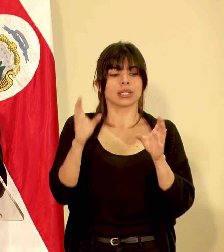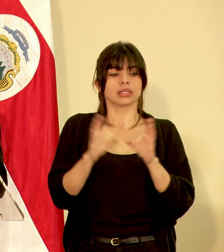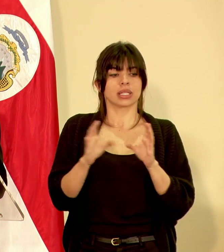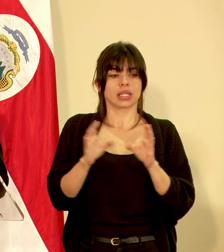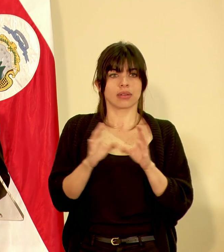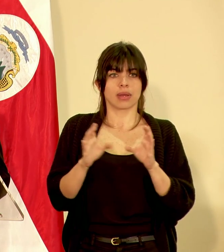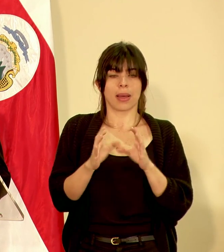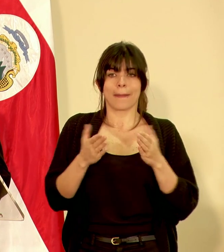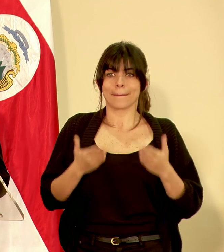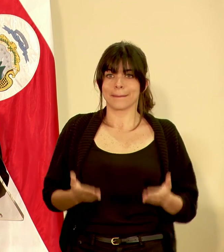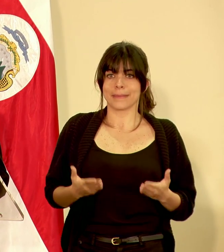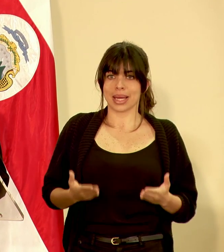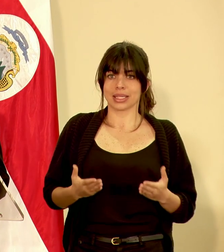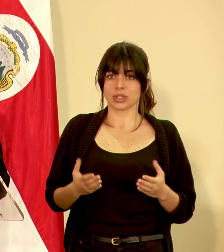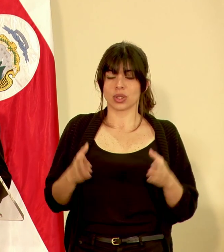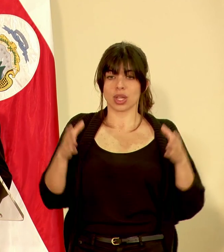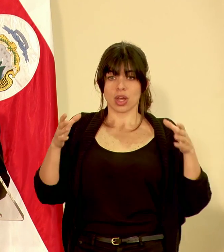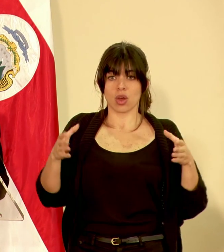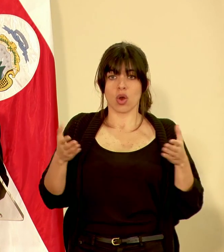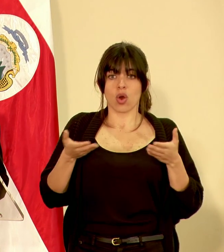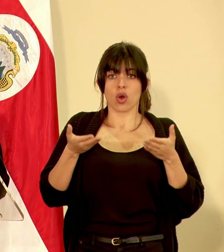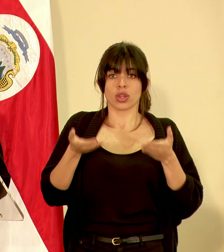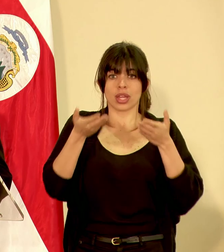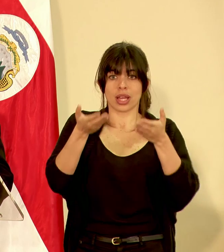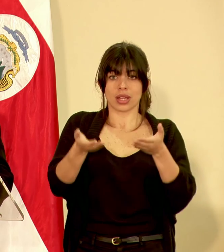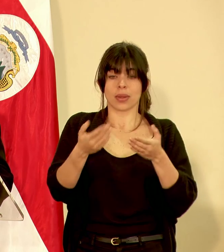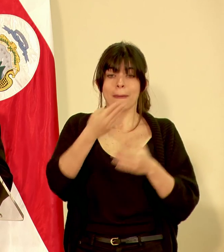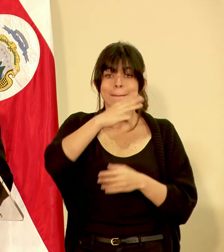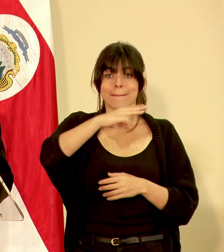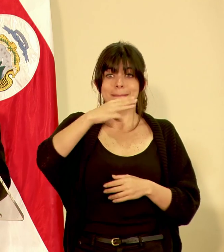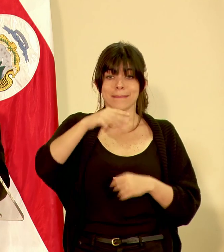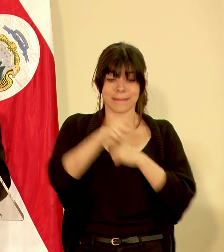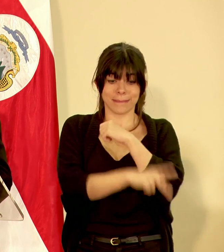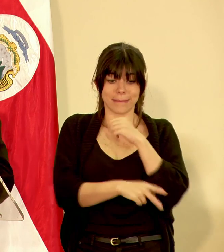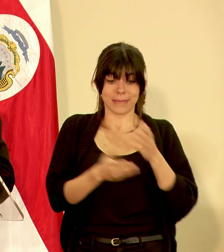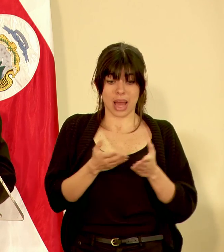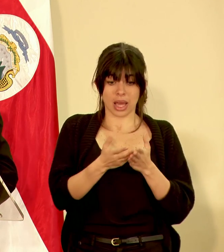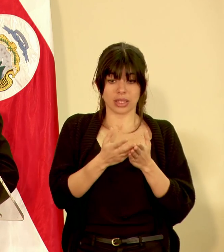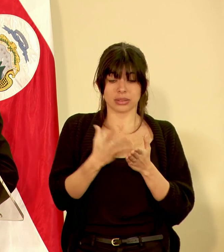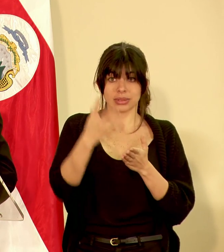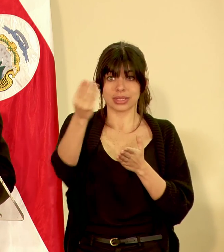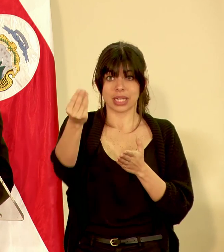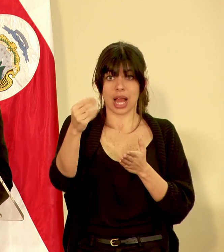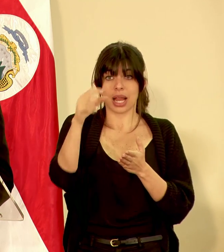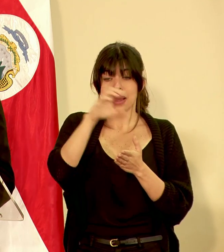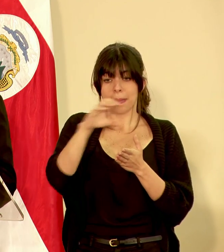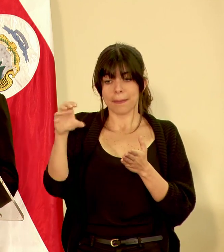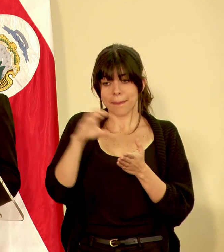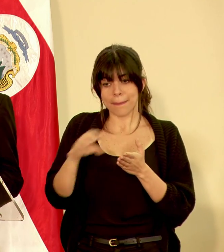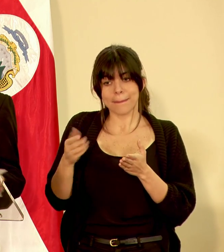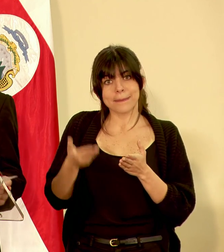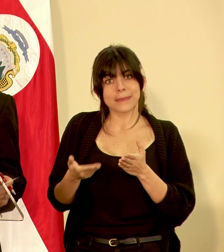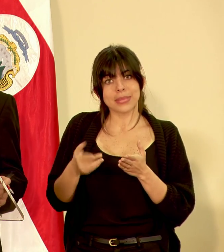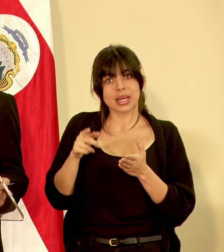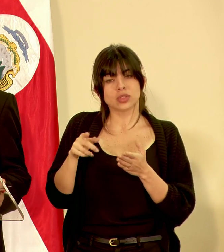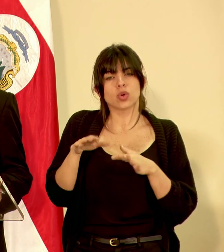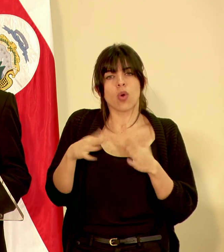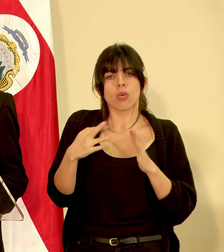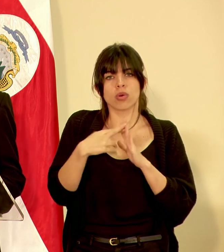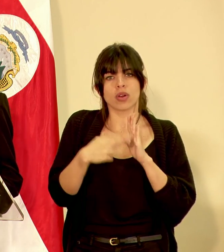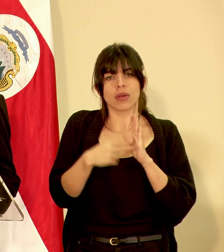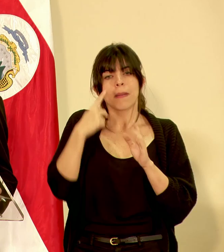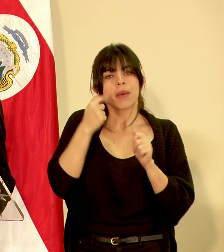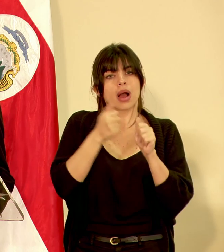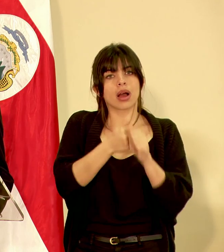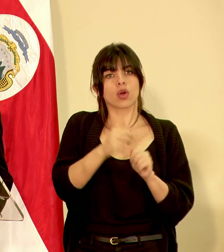el peso de los contenedores que salen vía marítima del país esto nos permite cumplir con la